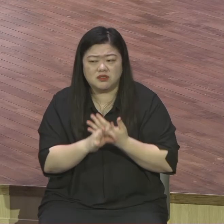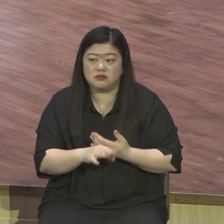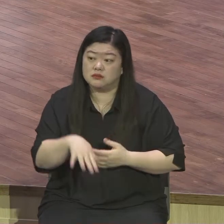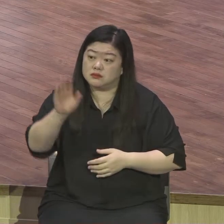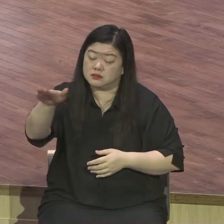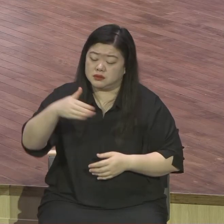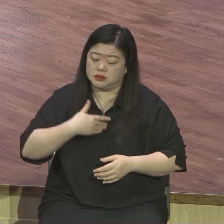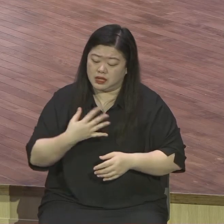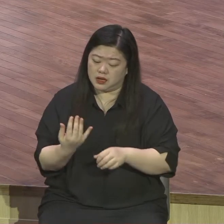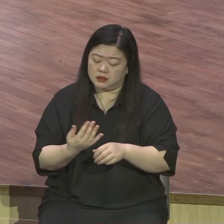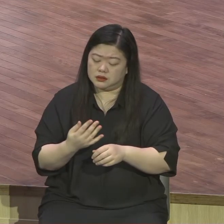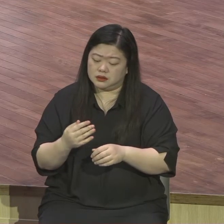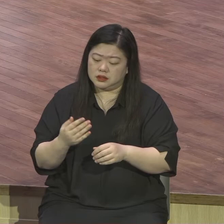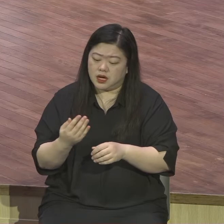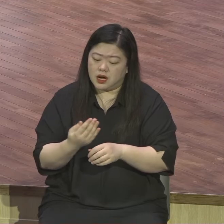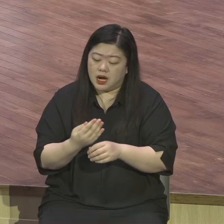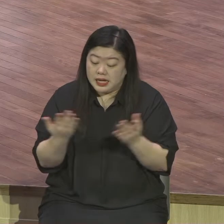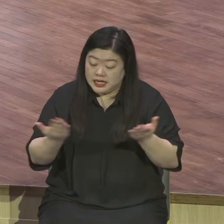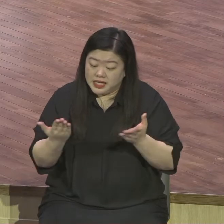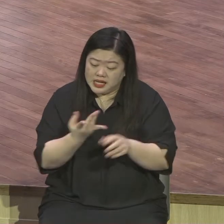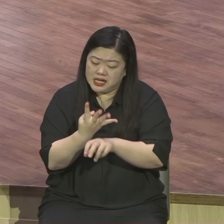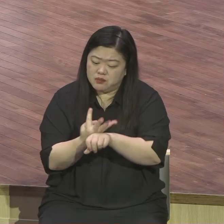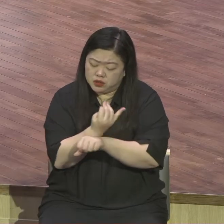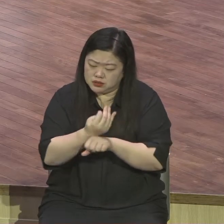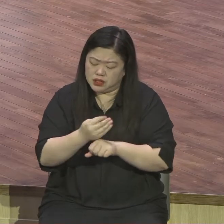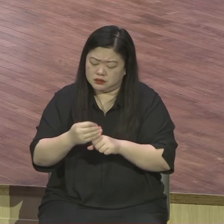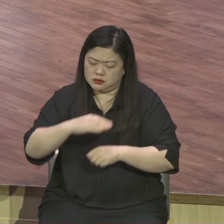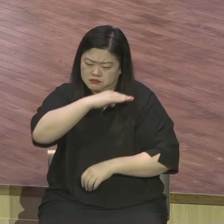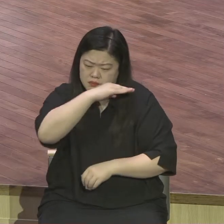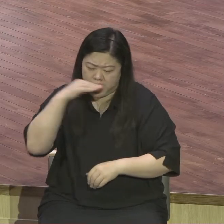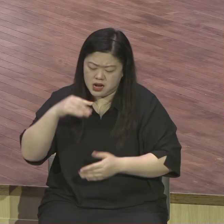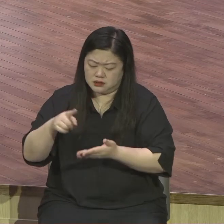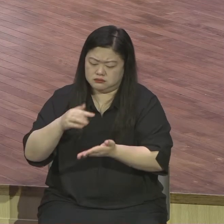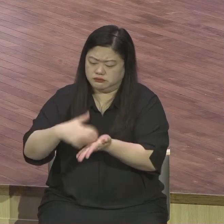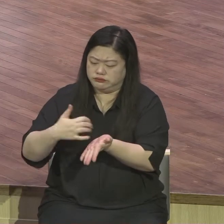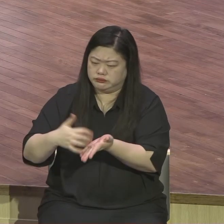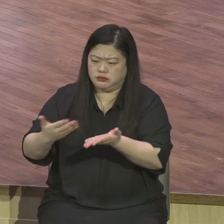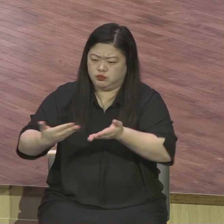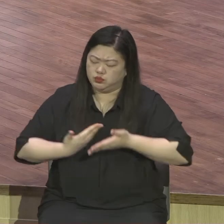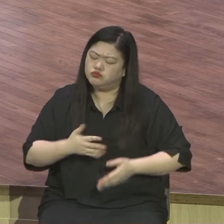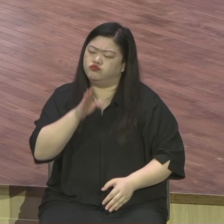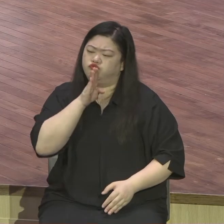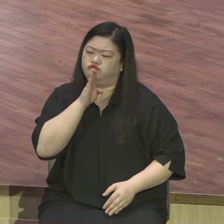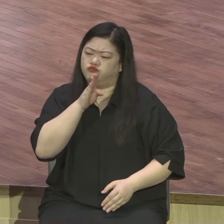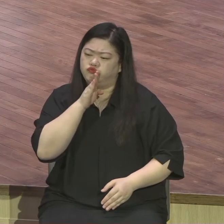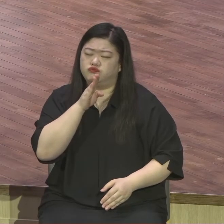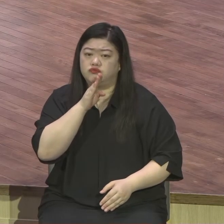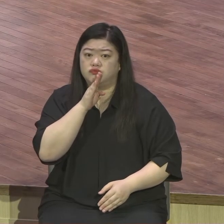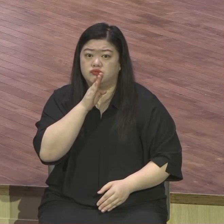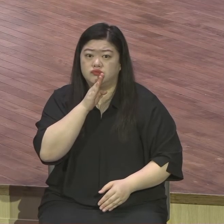노사가 서는 그 회사는 언제 망할지 모르죠 솔직히